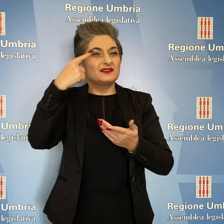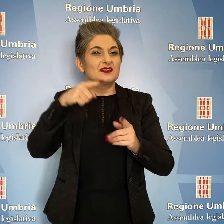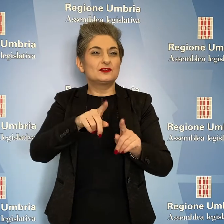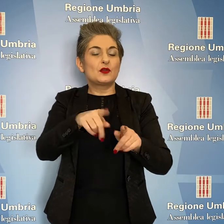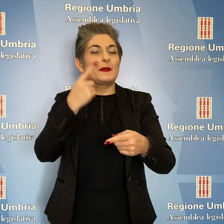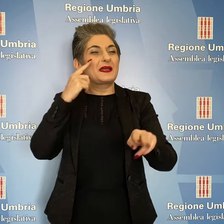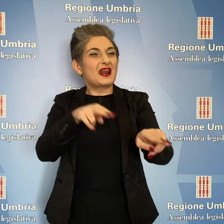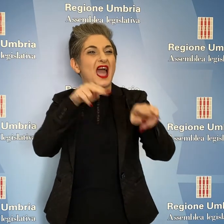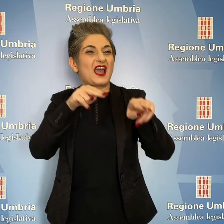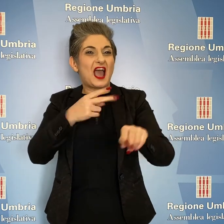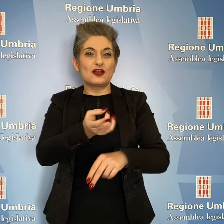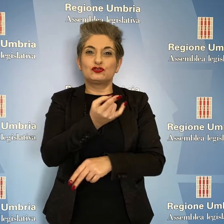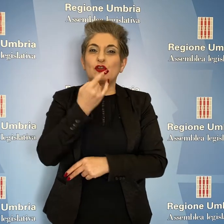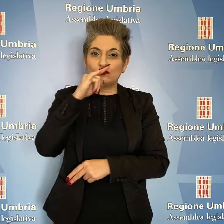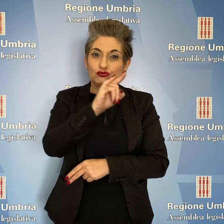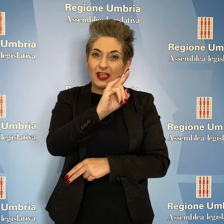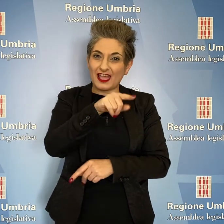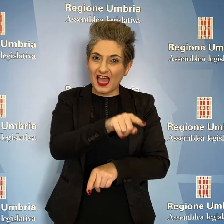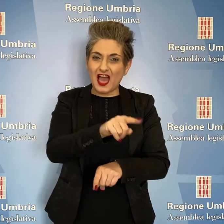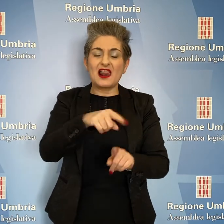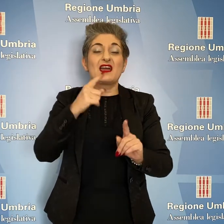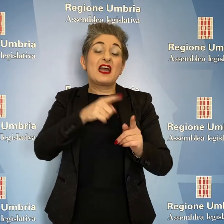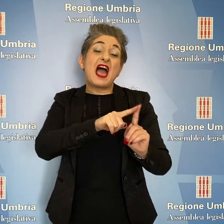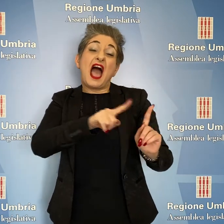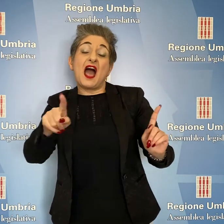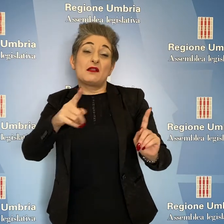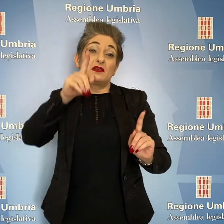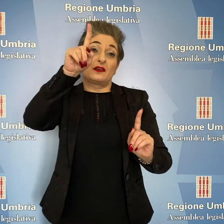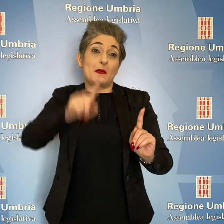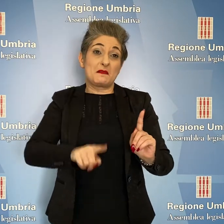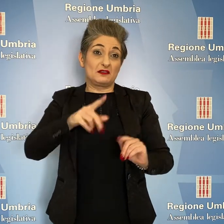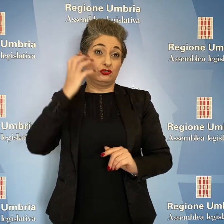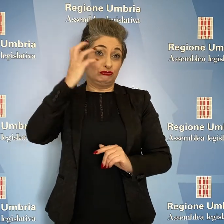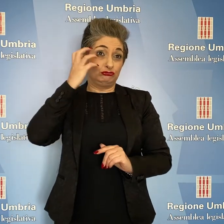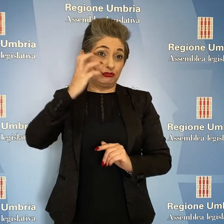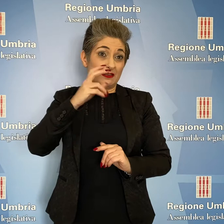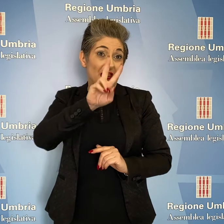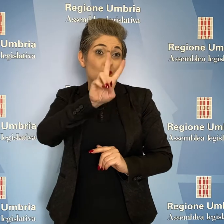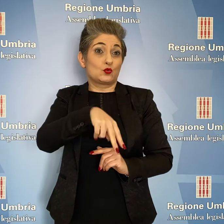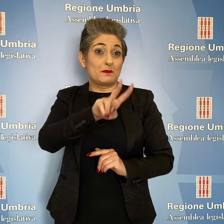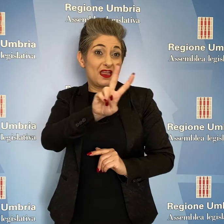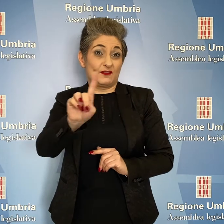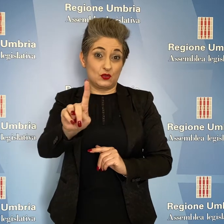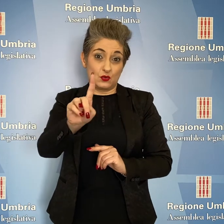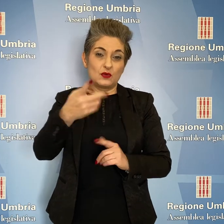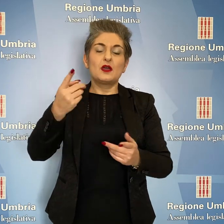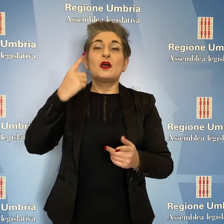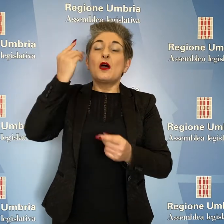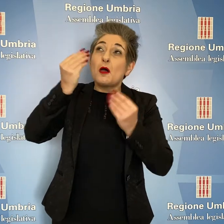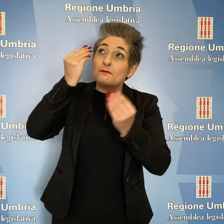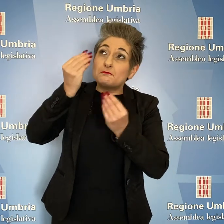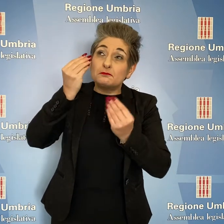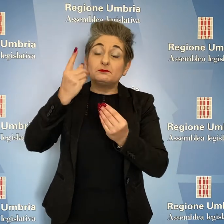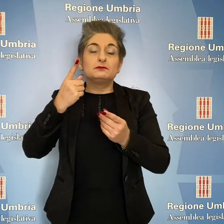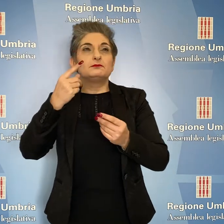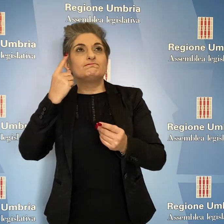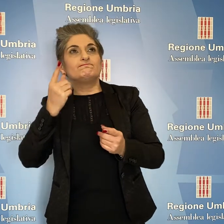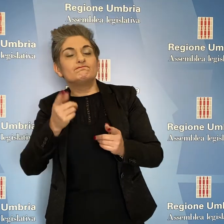autorizzazione al predievo di capi della specie cinghiale fino almeno a tutto gennaio 2021 e, se non ritenga opportuno